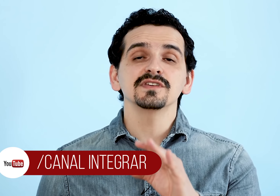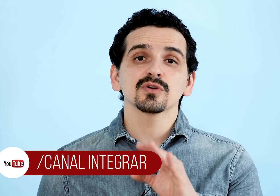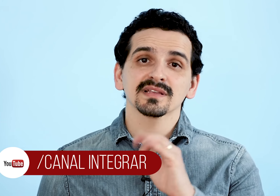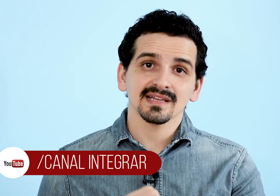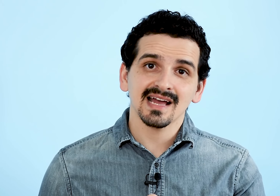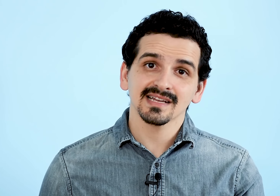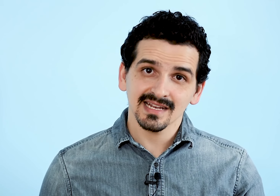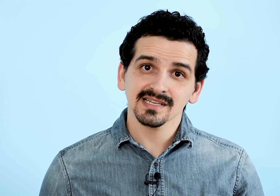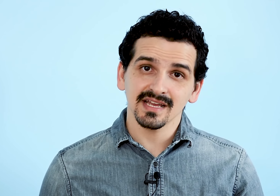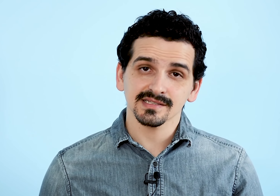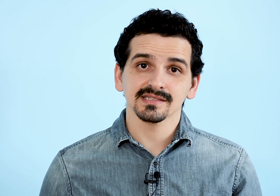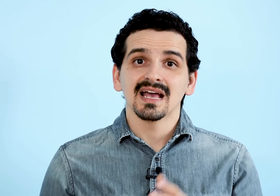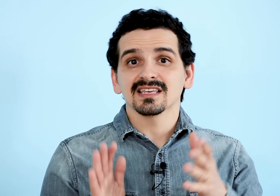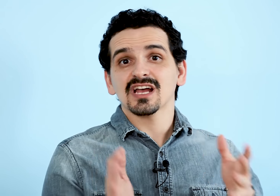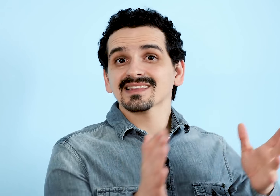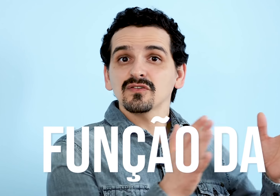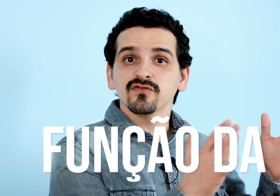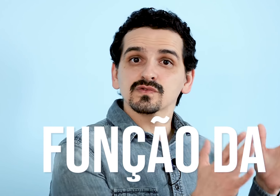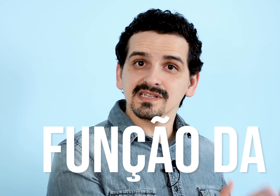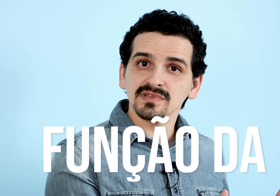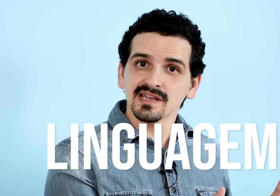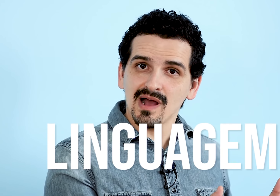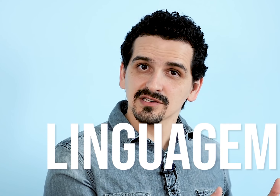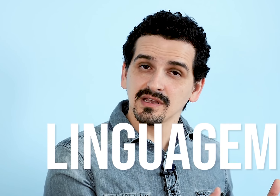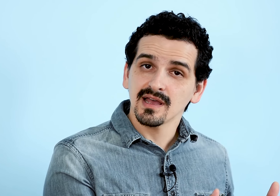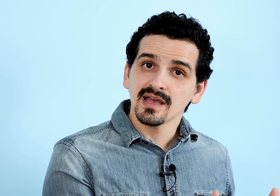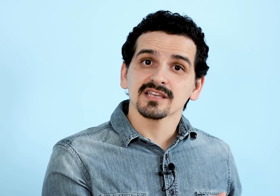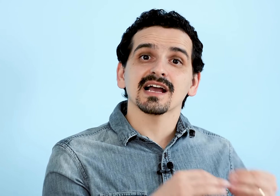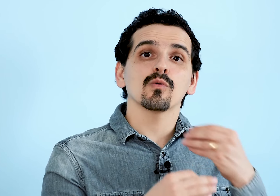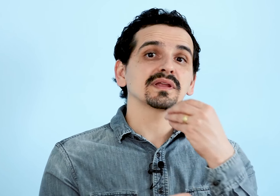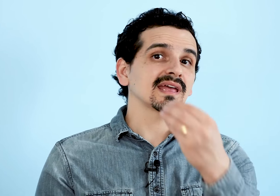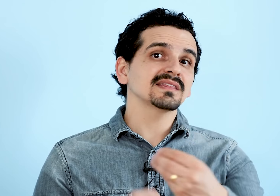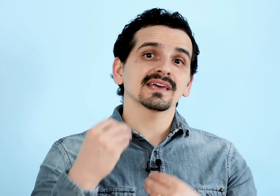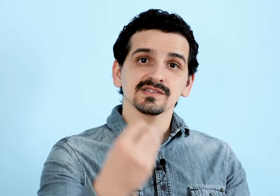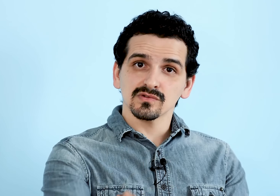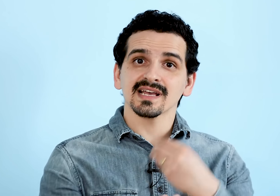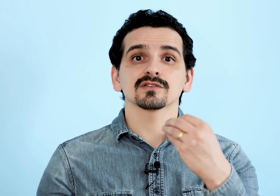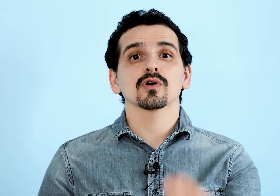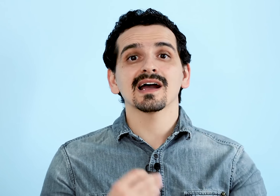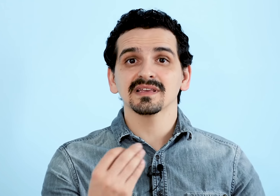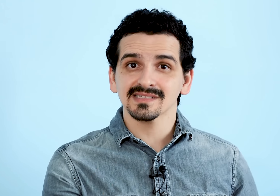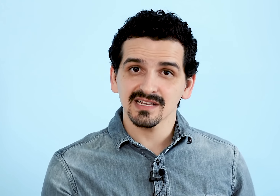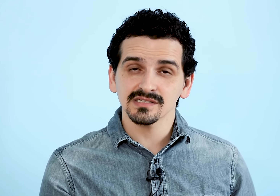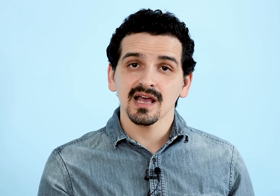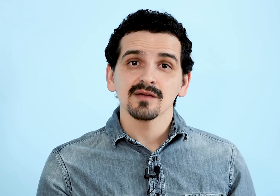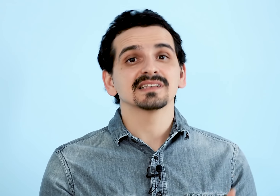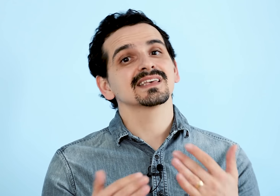vídeo é para tratar daquelas crianças que já têm função da linguagem, que já compreendem que elas conseguem trocar mensagens, mas que